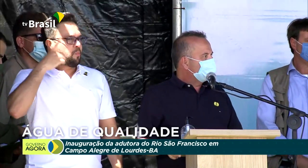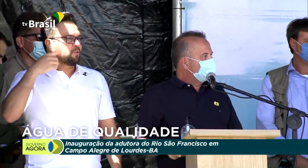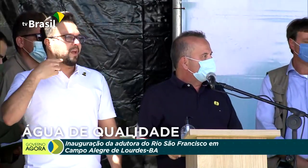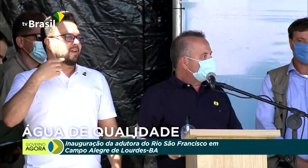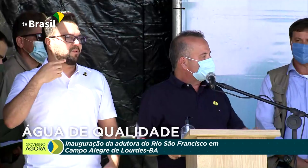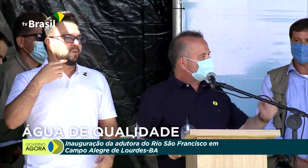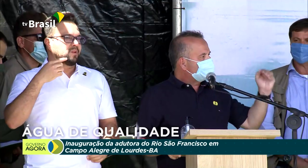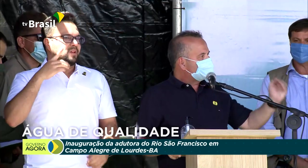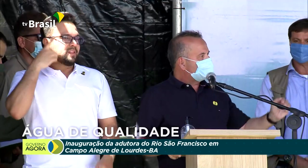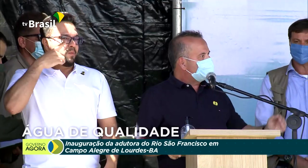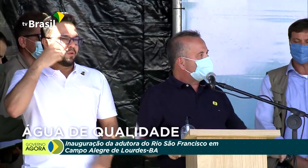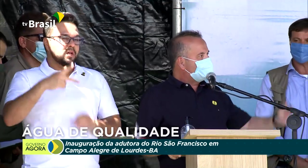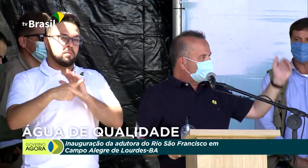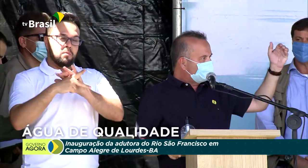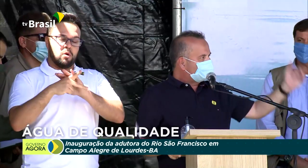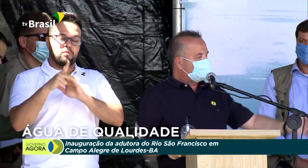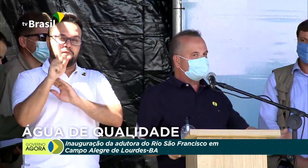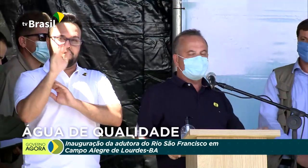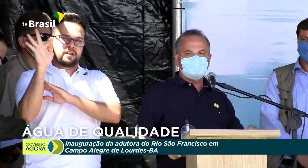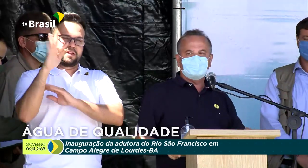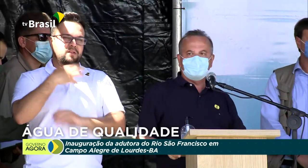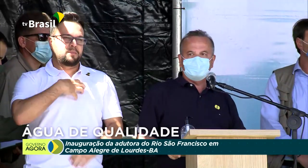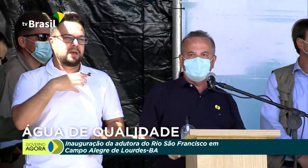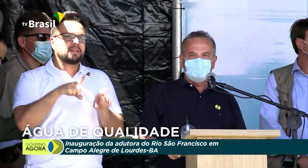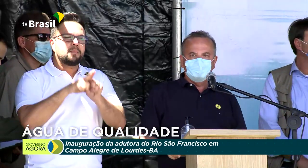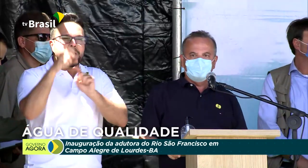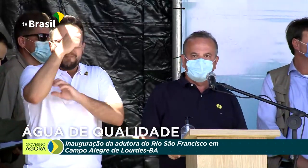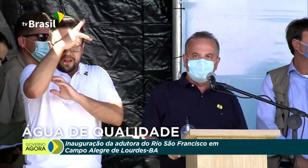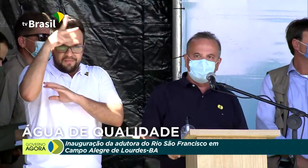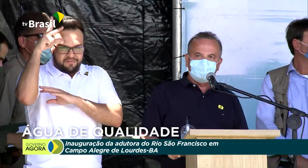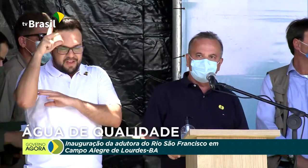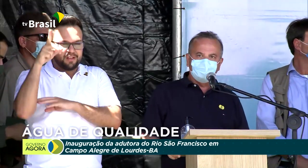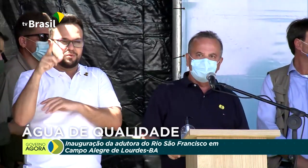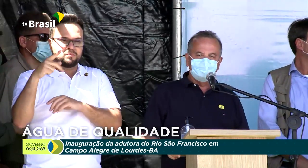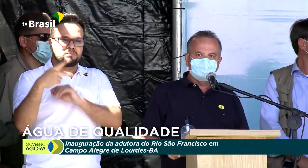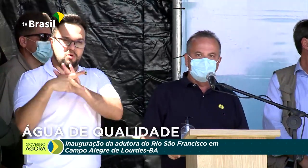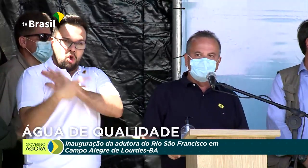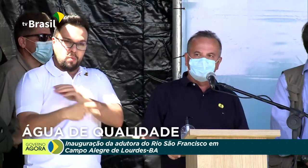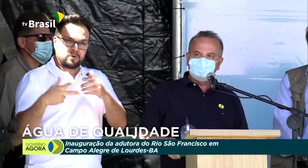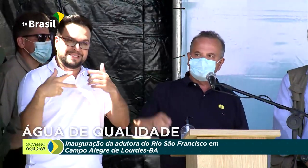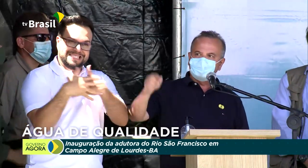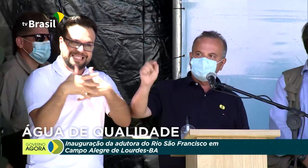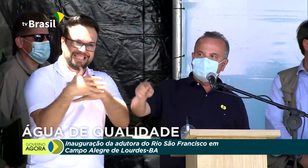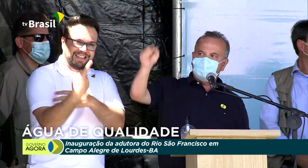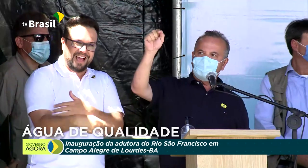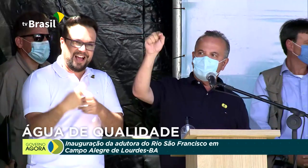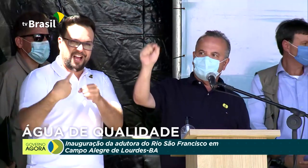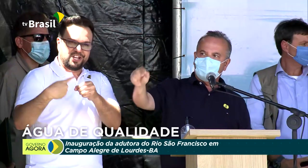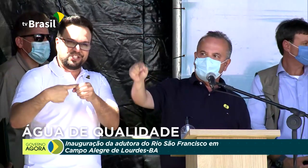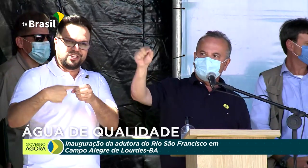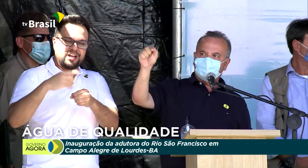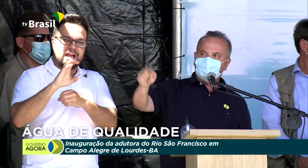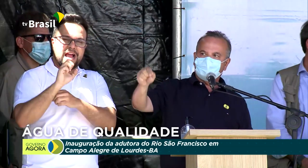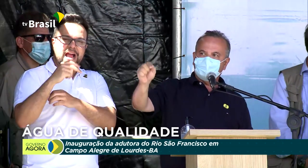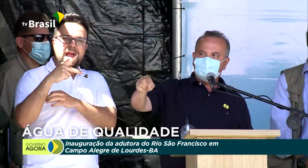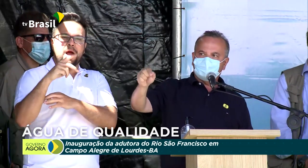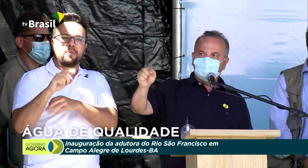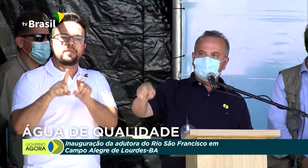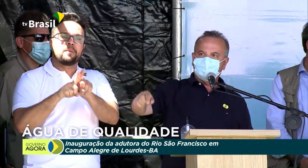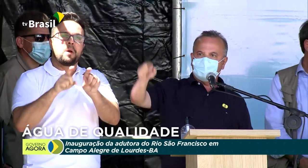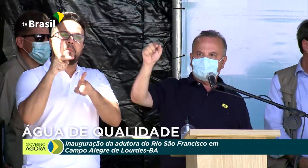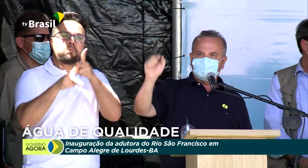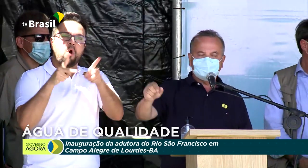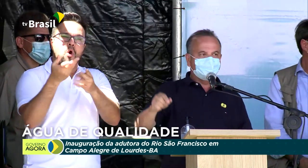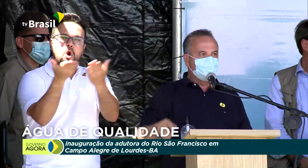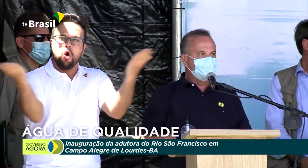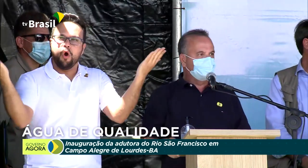Bahia. Nós estamos aqui com o prefeito da cidade de Campo Alegre de Lourdes. Nós estamos aqui com o povo de Campo Alegre